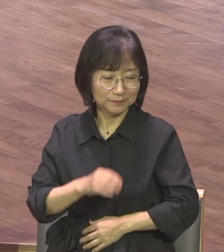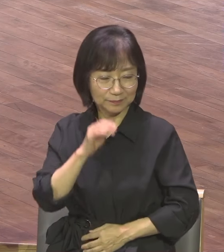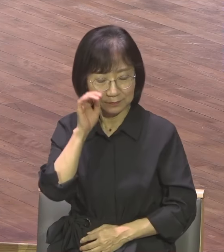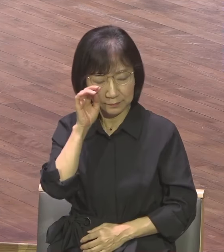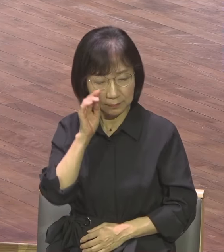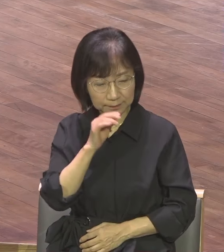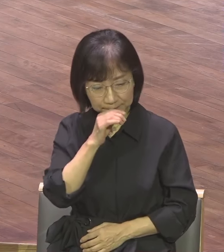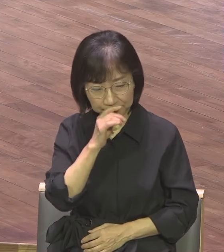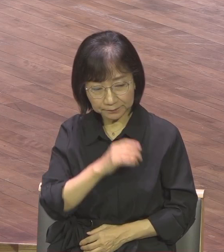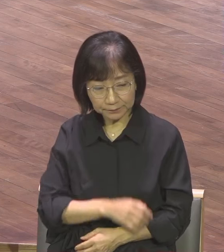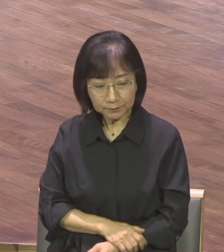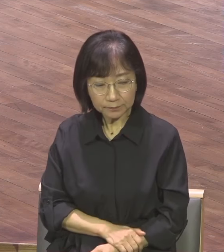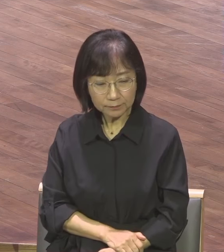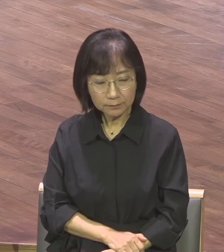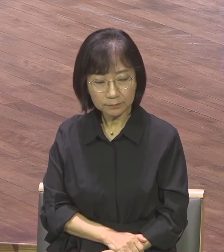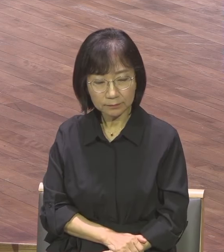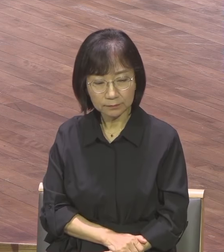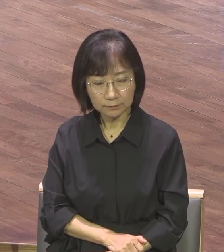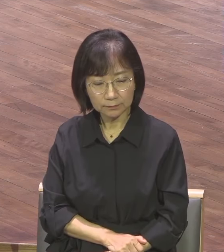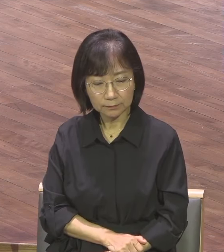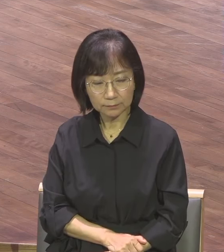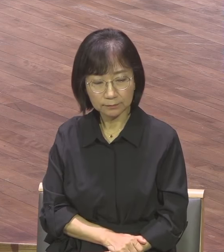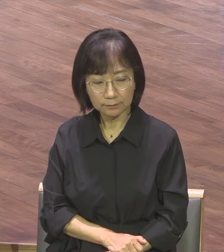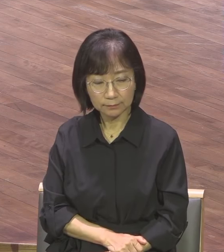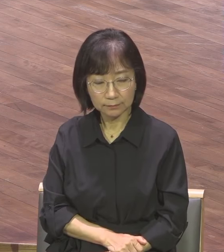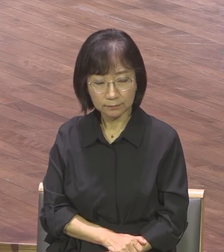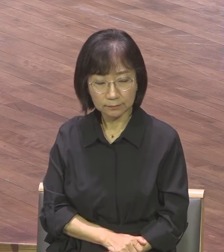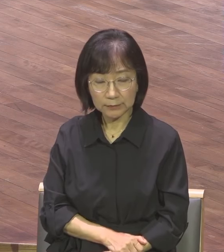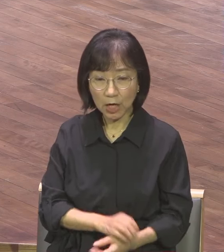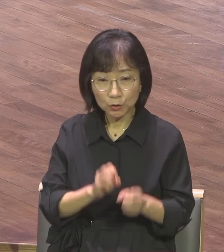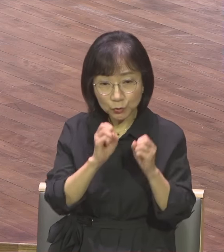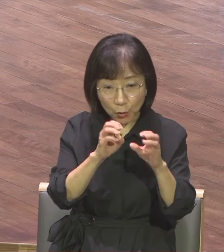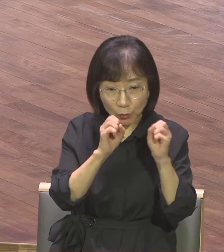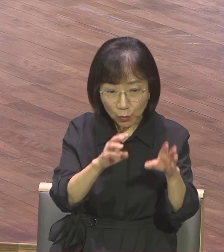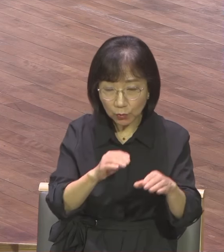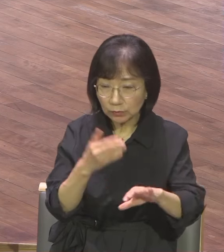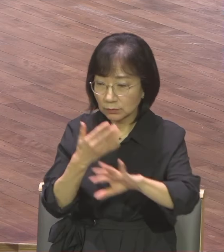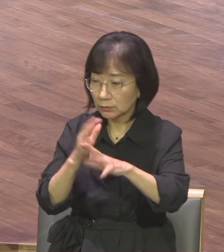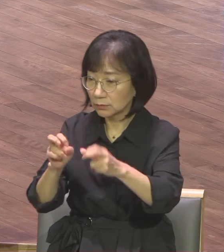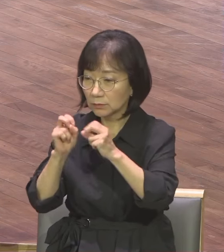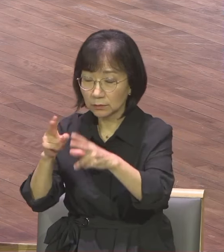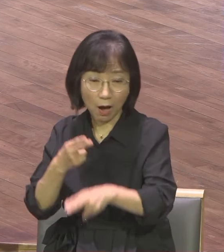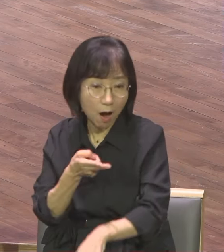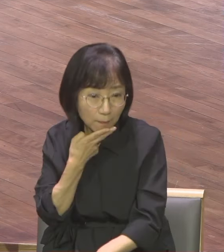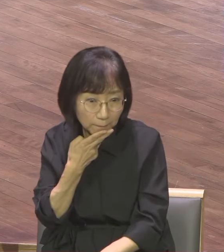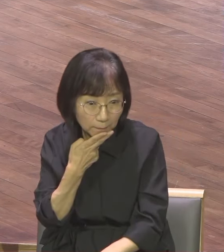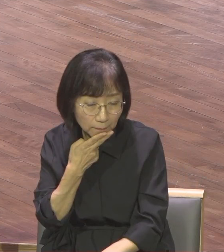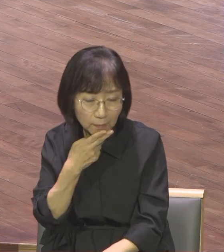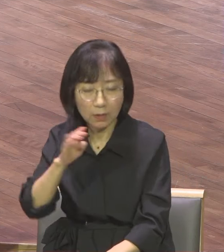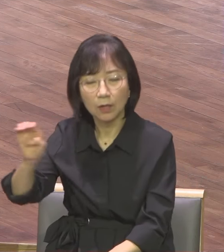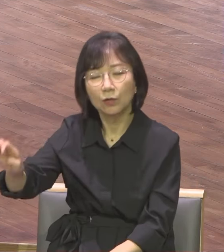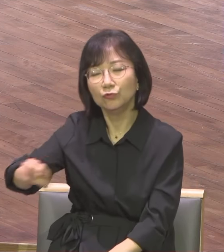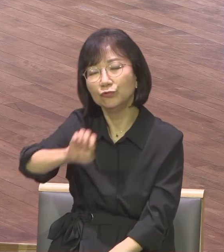전도와 성교가 안 되면 우리 유럽처럼 됩니다 종교 개혁을 외쳤던